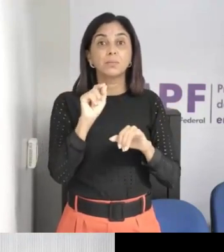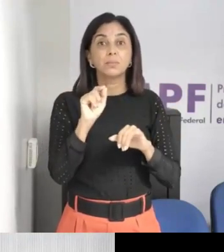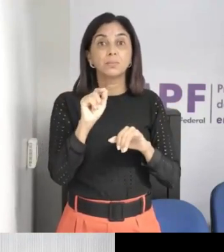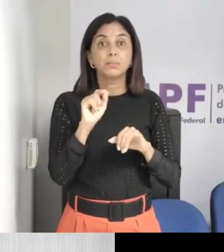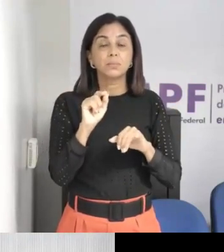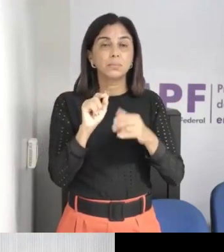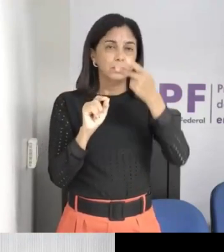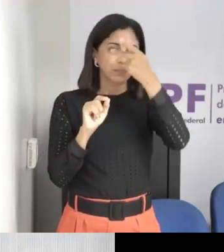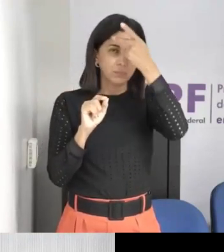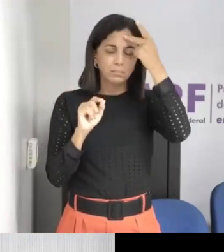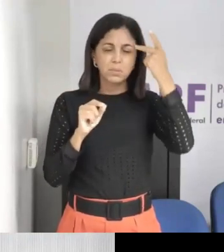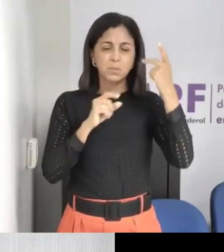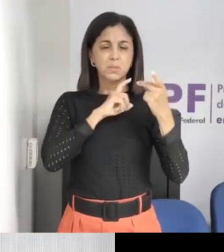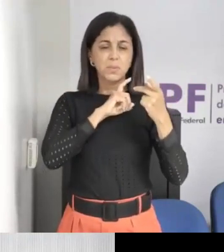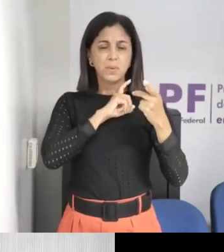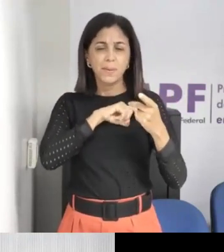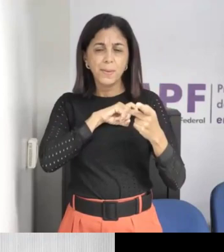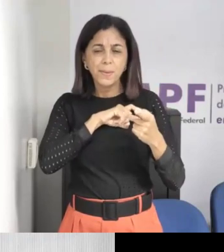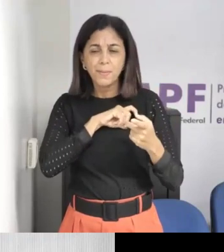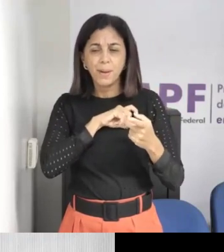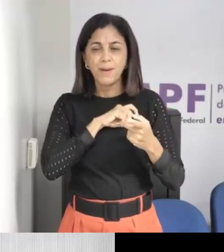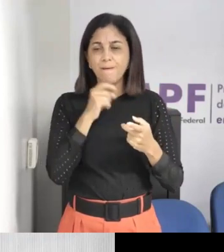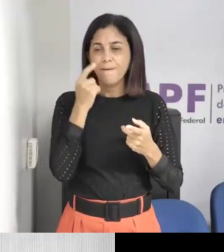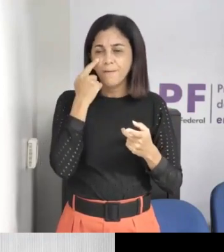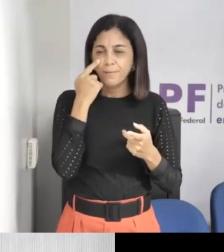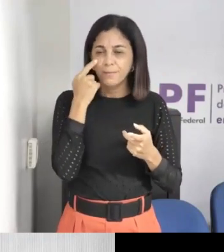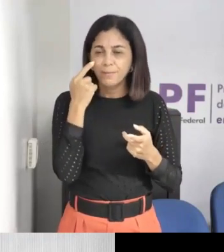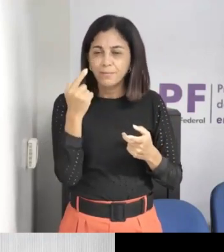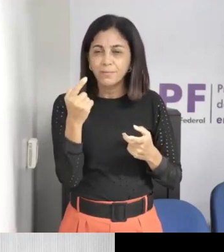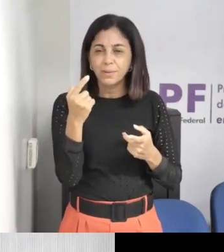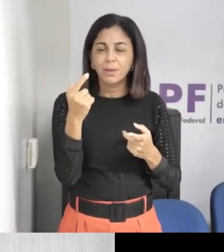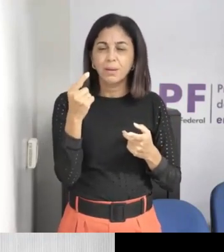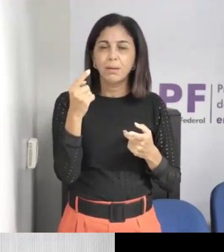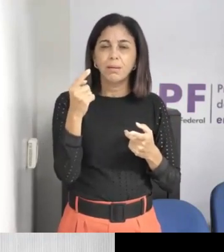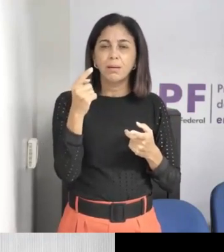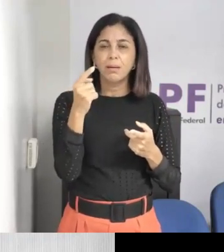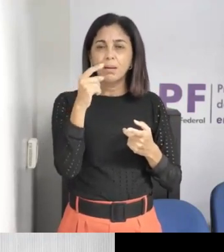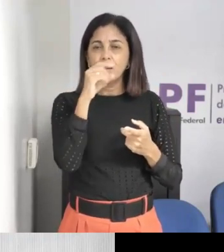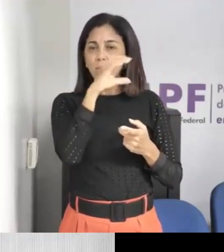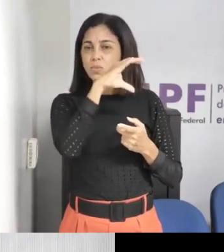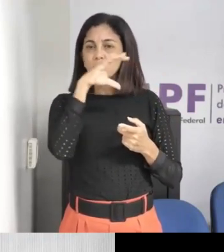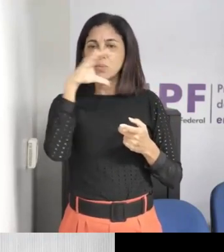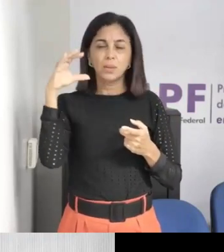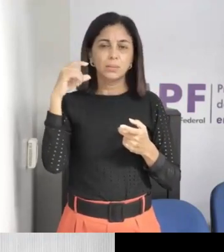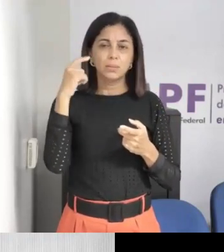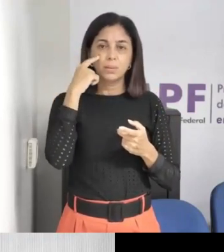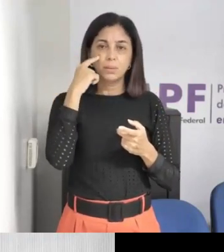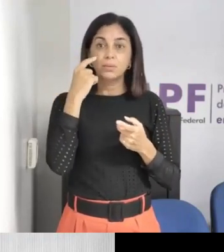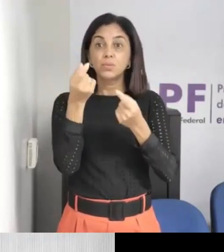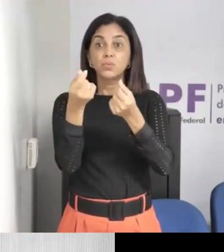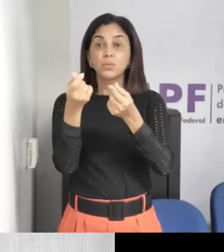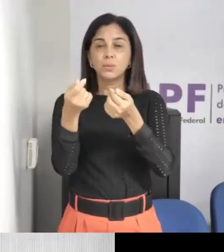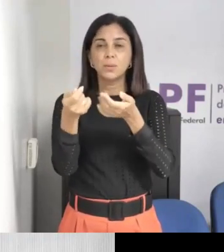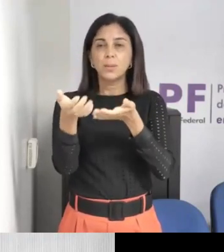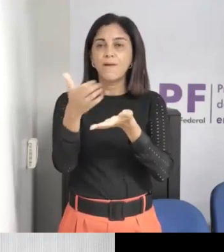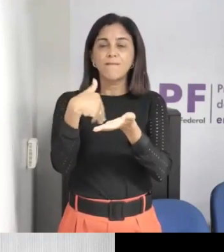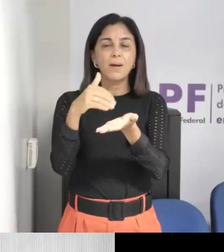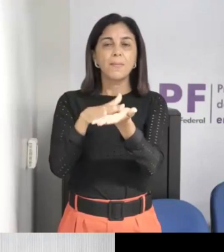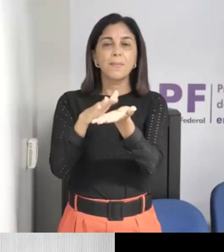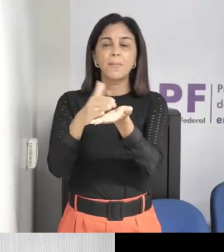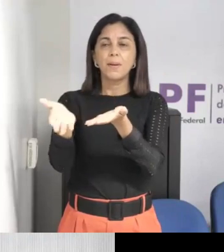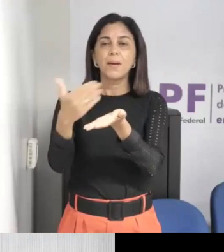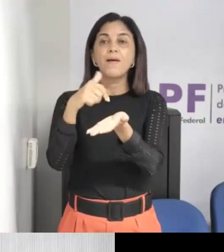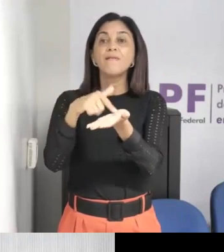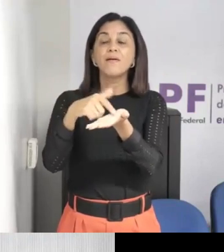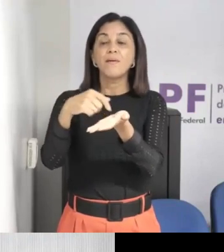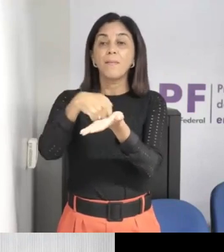esse criminoso vai tentar conseguir o seu dinheiro, óbvio, né, e já a criança, ela não tem dinheiro, né, supostamente